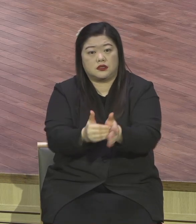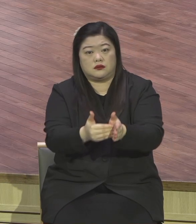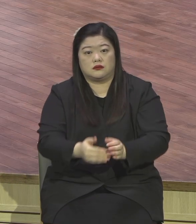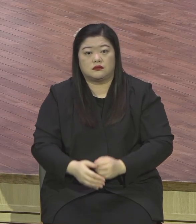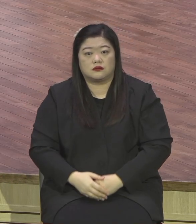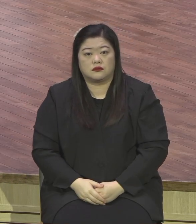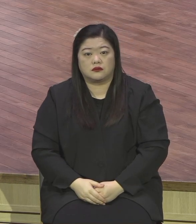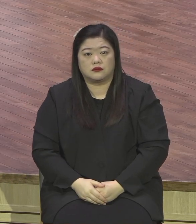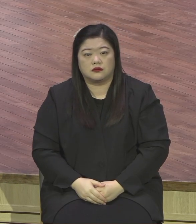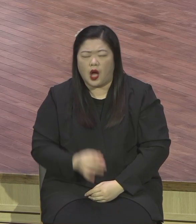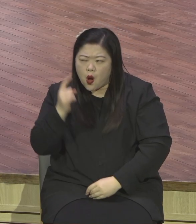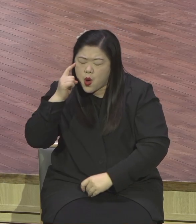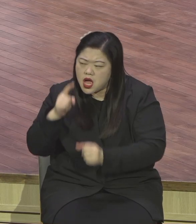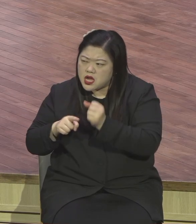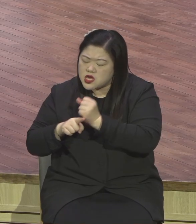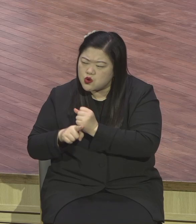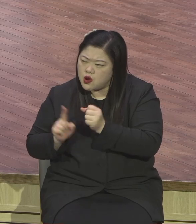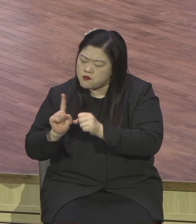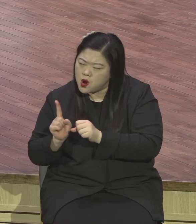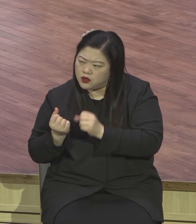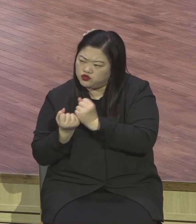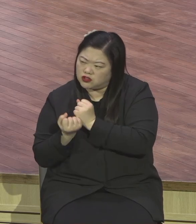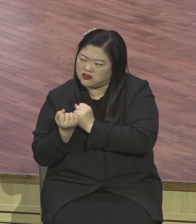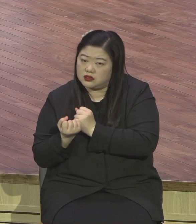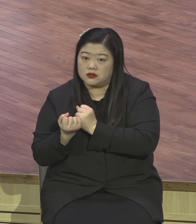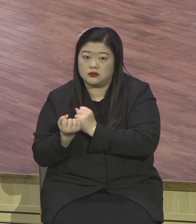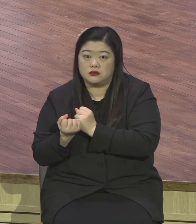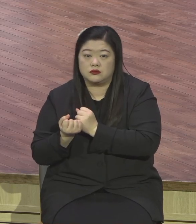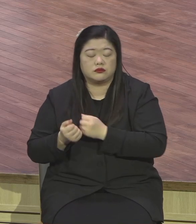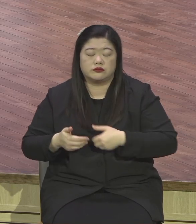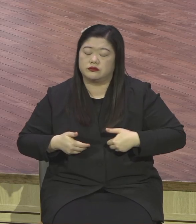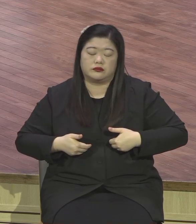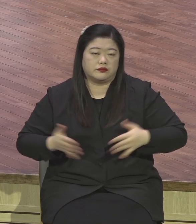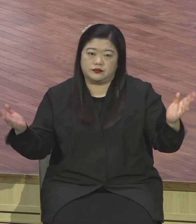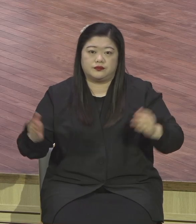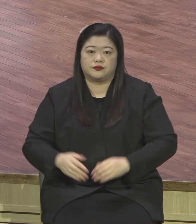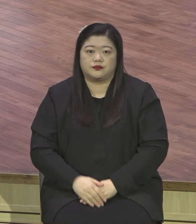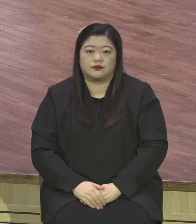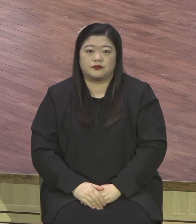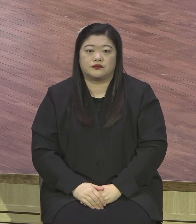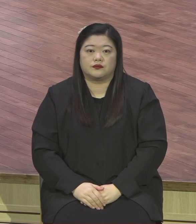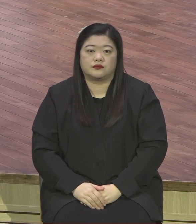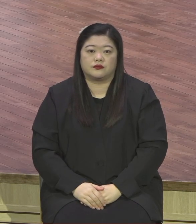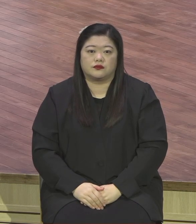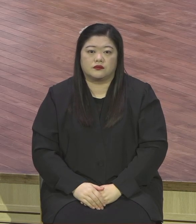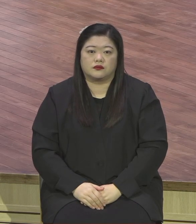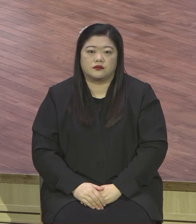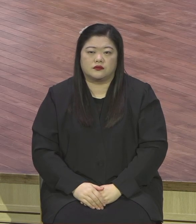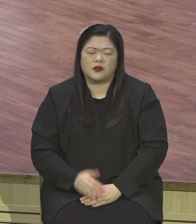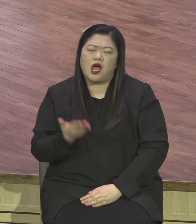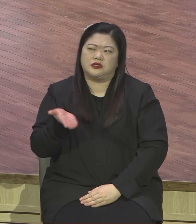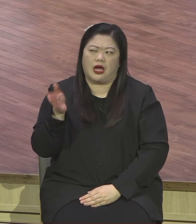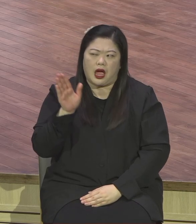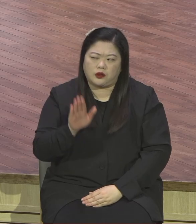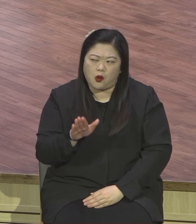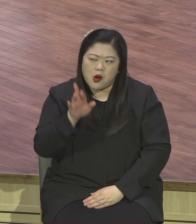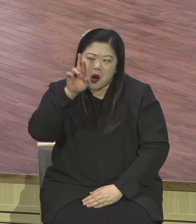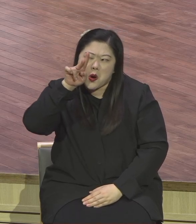하나님께서 하신다는 겁니다. 우리 눈앞에 있는 환경 여기에 사로잡히지 말고 내가 주는 언약 잡고 언약적 비전 가지고